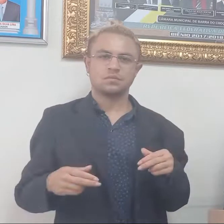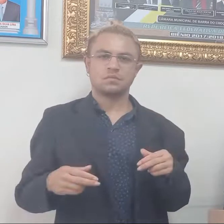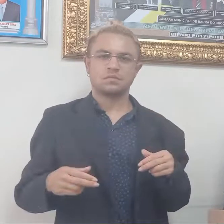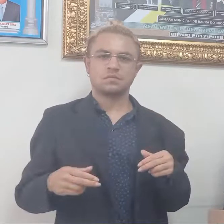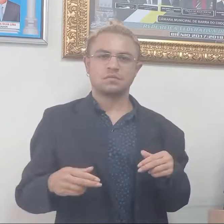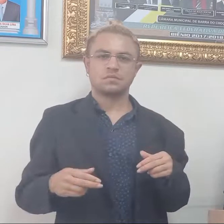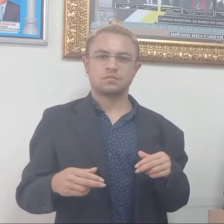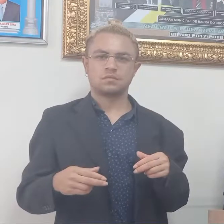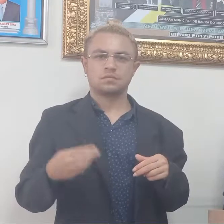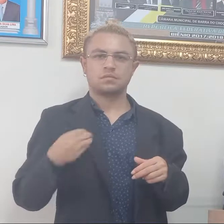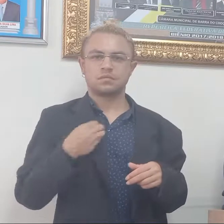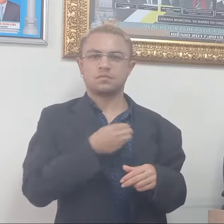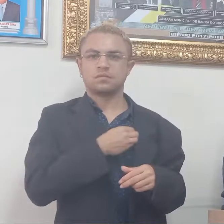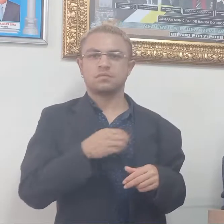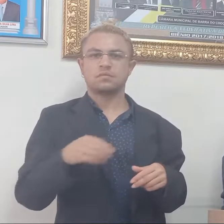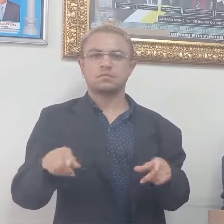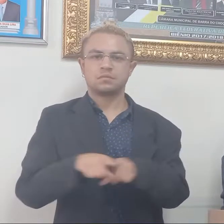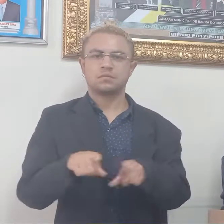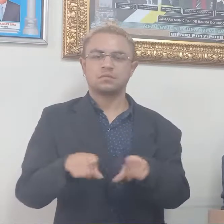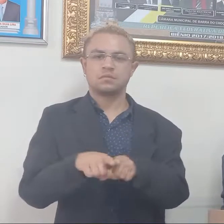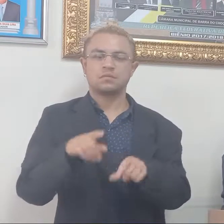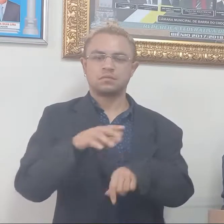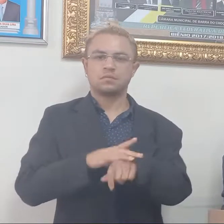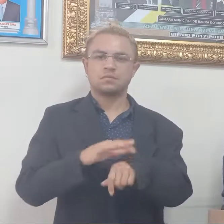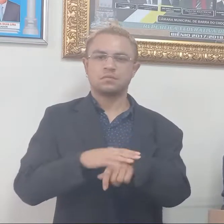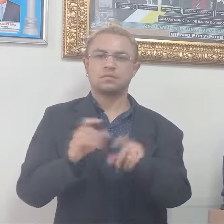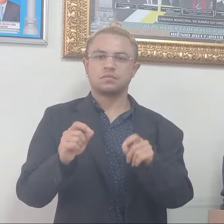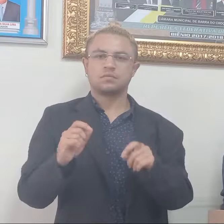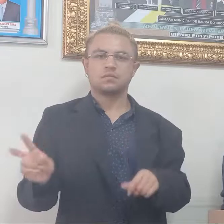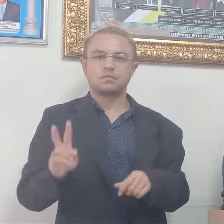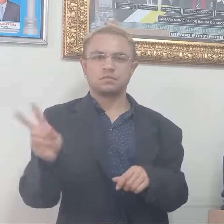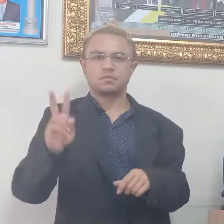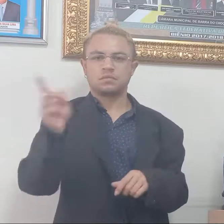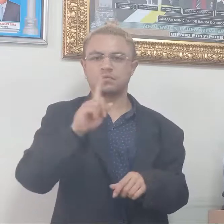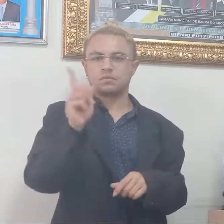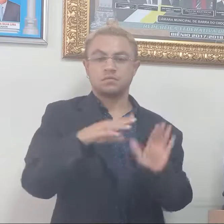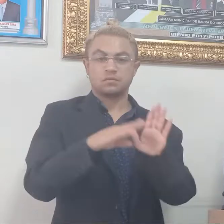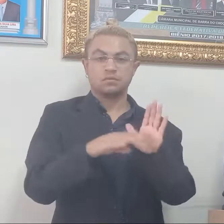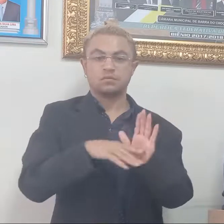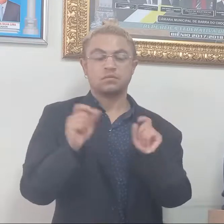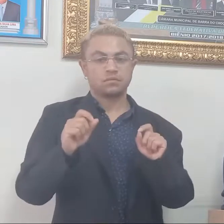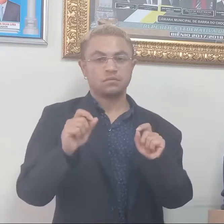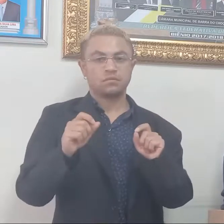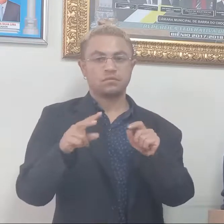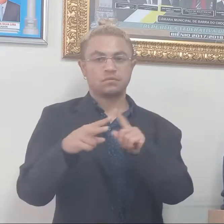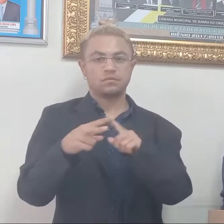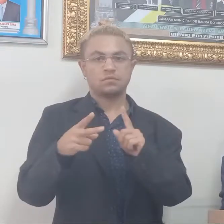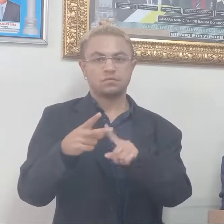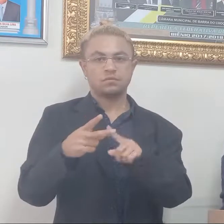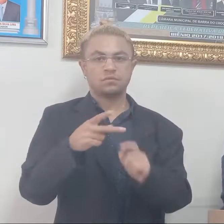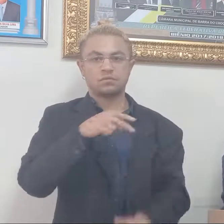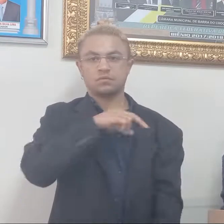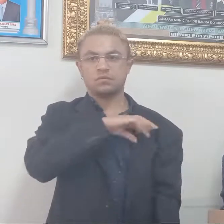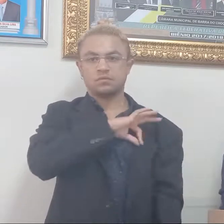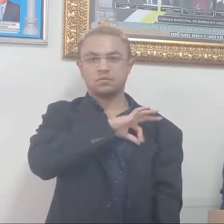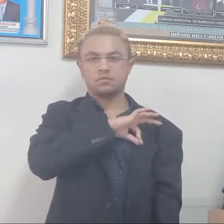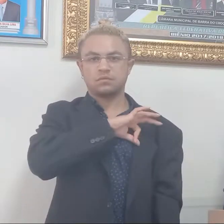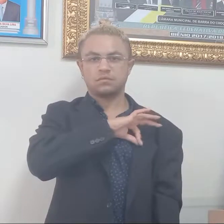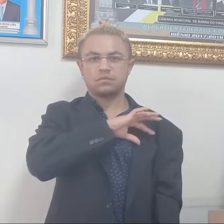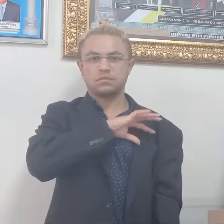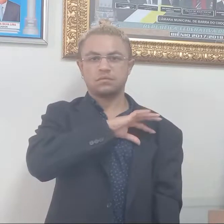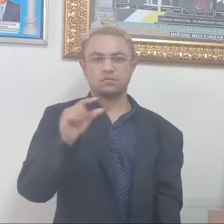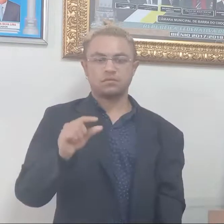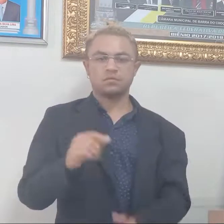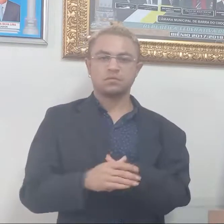dos agentes comunitários de endemias, cujo valor não poderá ser inferior a dois salários mínimos, sendo esse recurso consignado do Nossamento Geral da União,